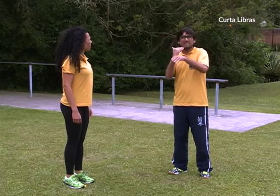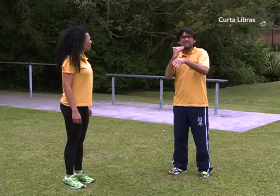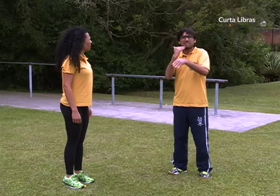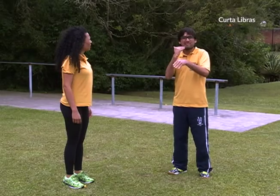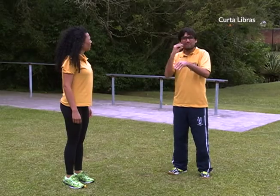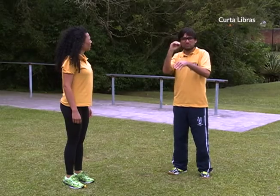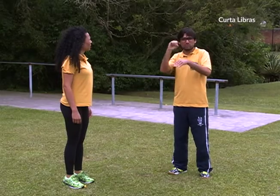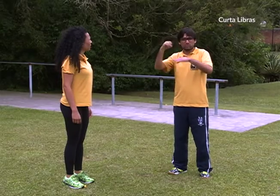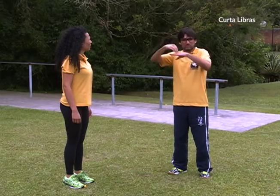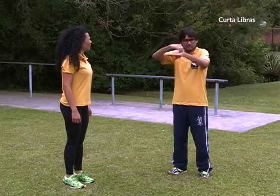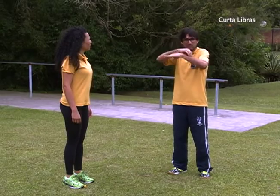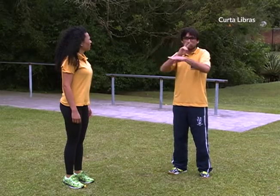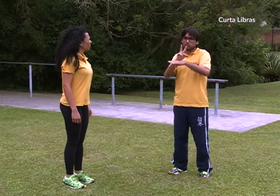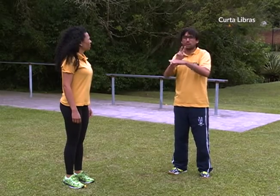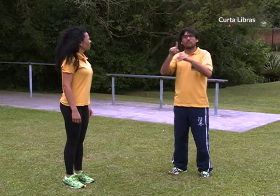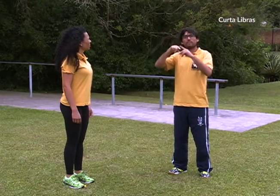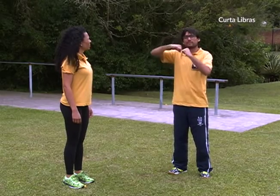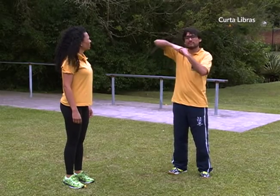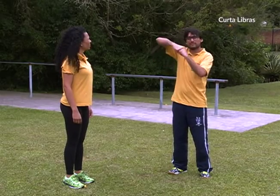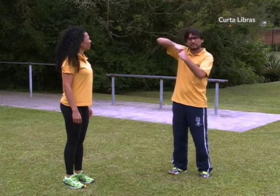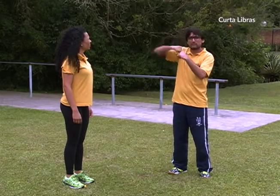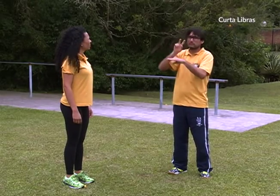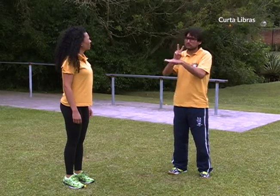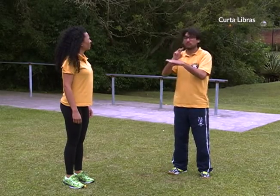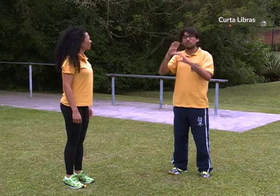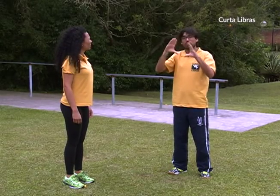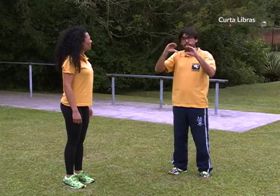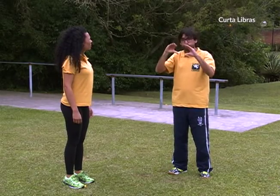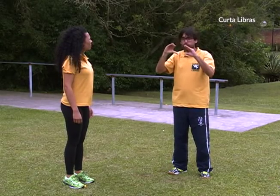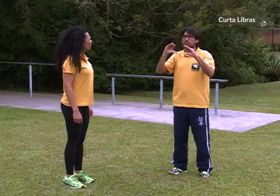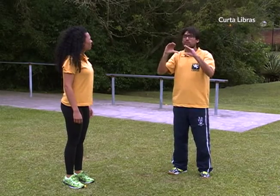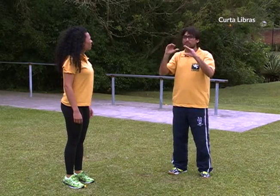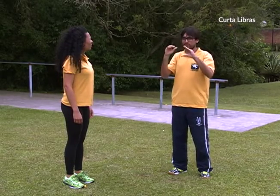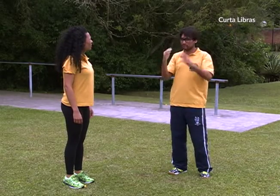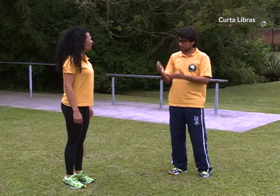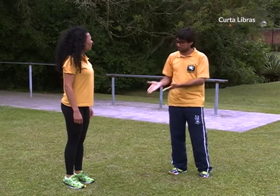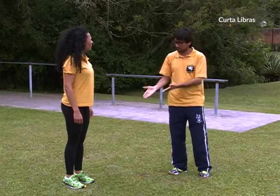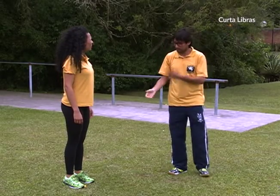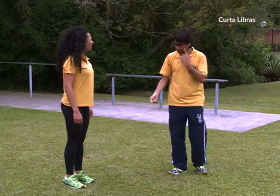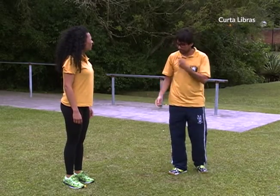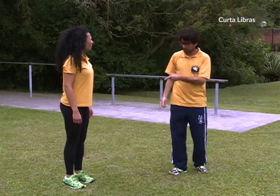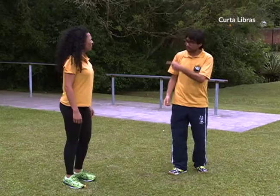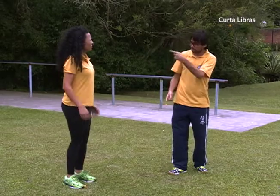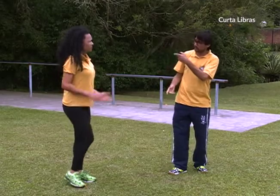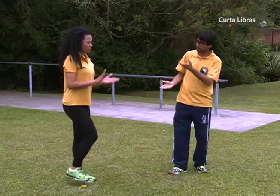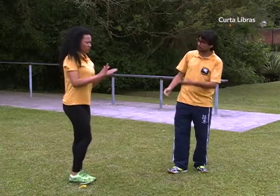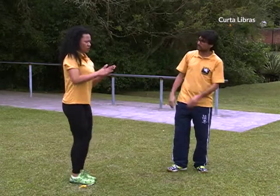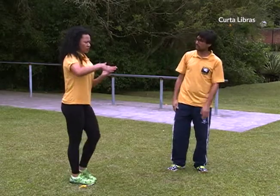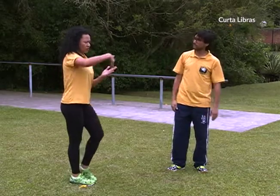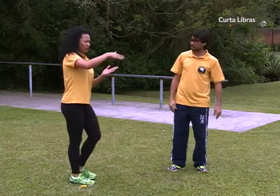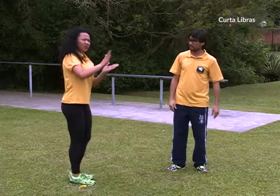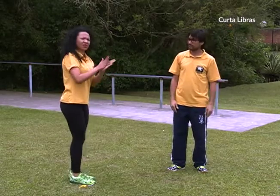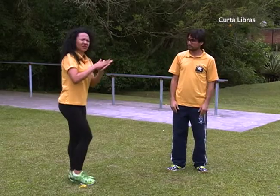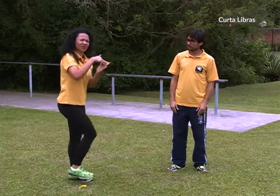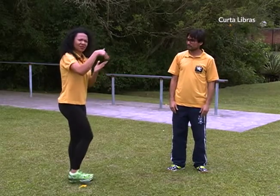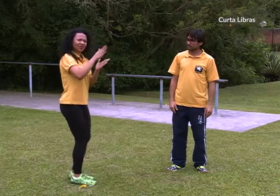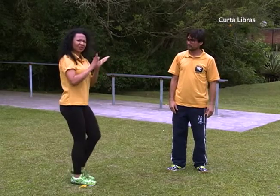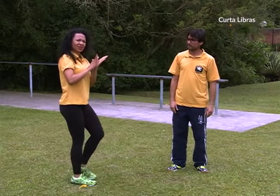pé e também o joelho. Fique atento ao conforto. Assim, ó. Fazendo os movimentos com os